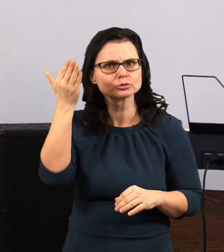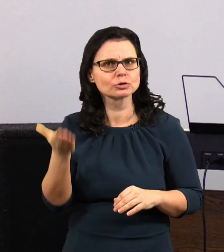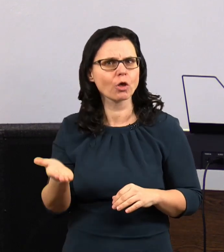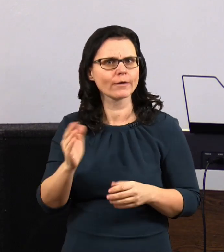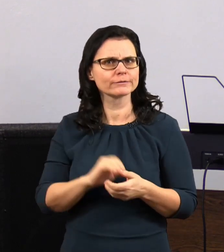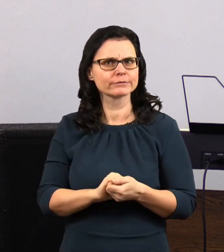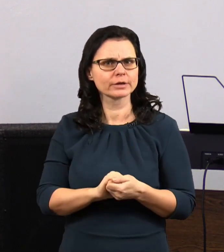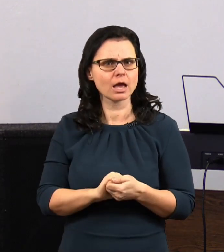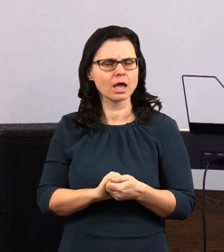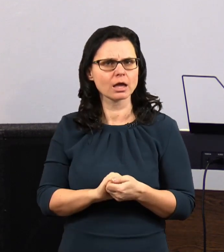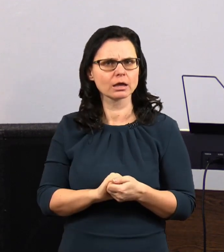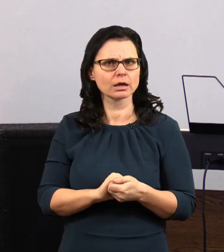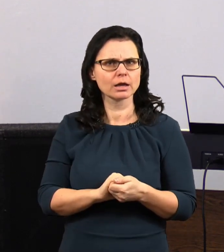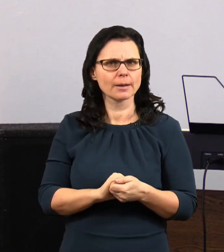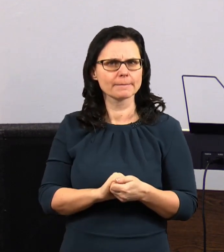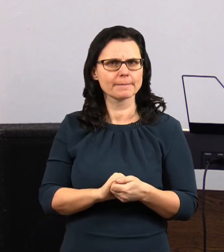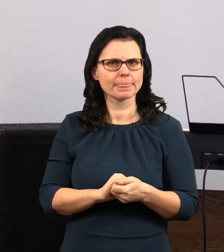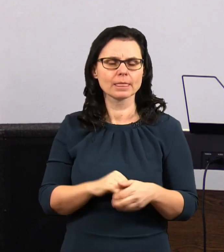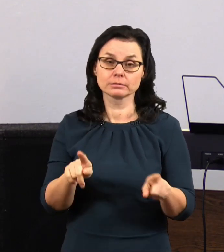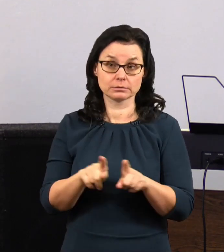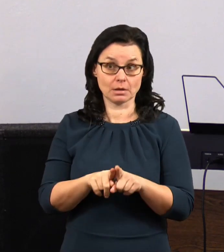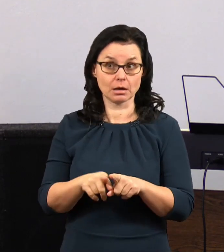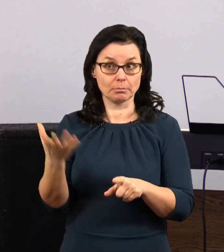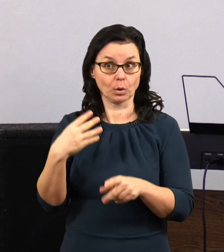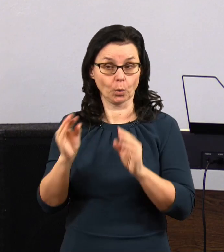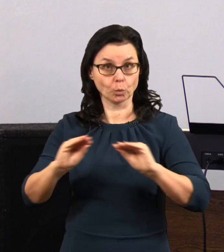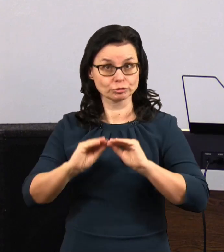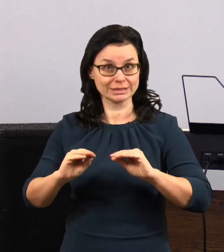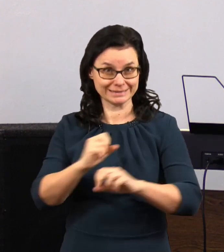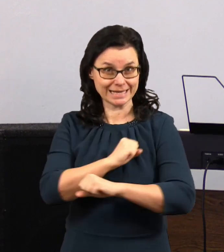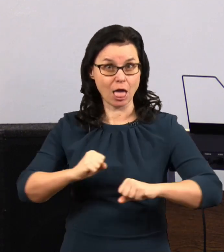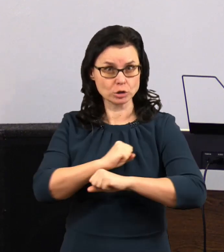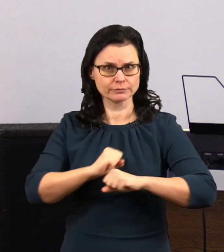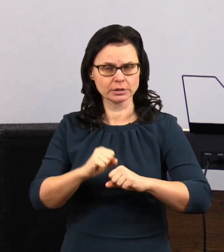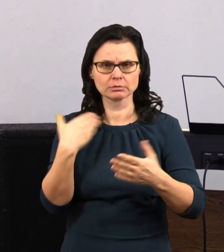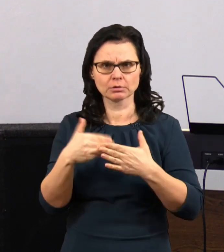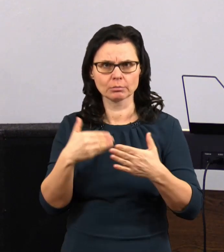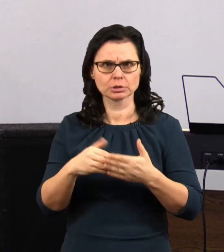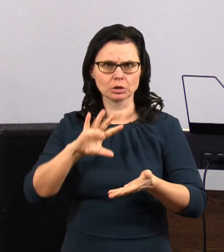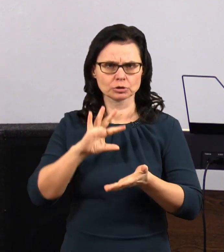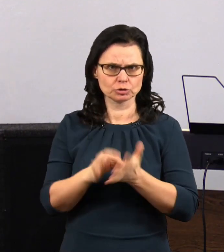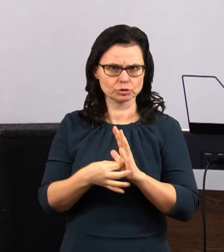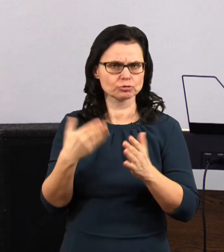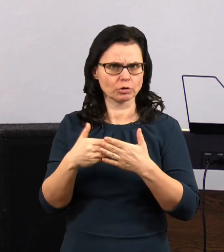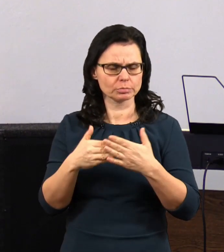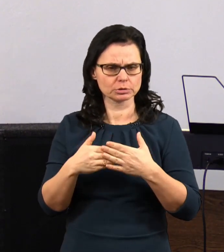Že se chová někdy, nás jsme také i tělocvík. Že sice vypadal hrozivě, když se se vlekl do